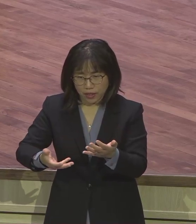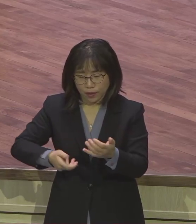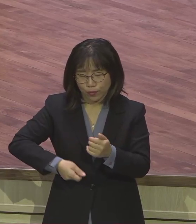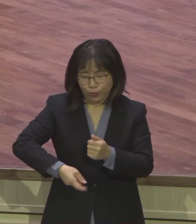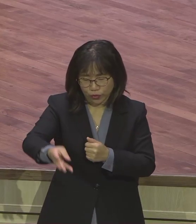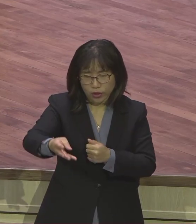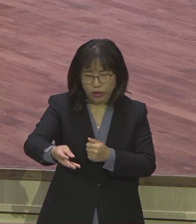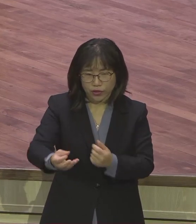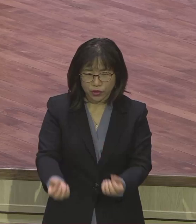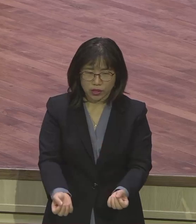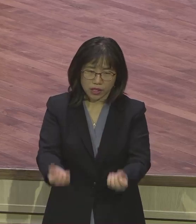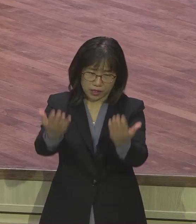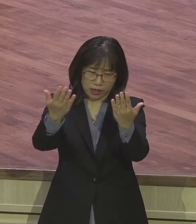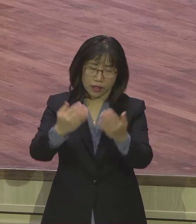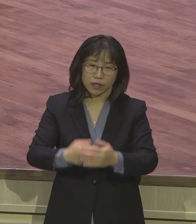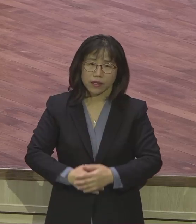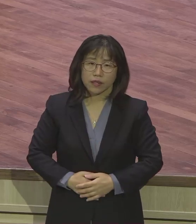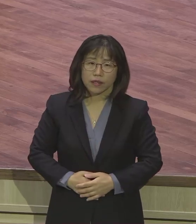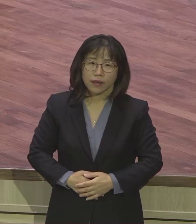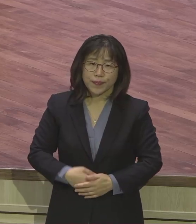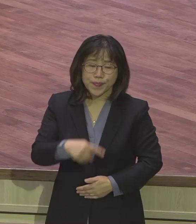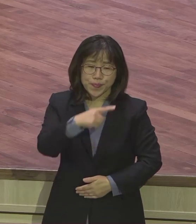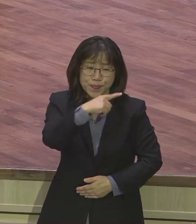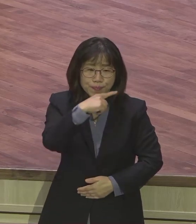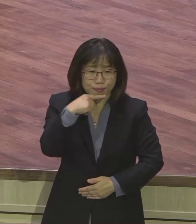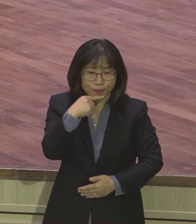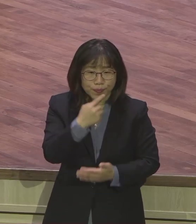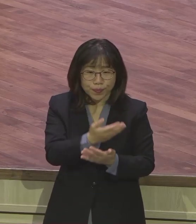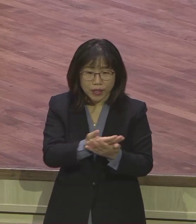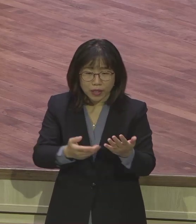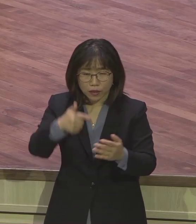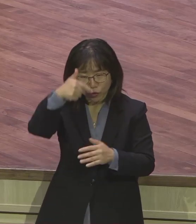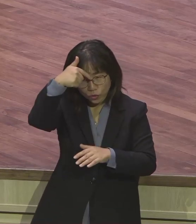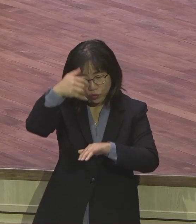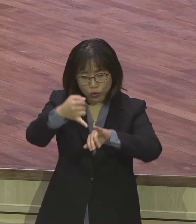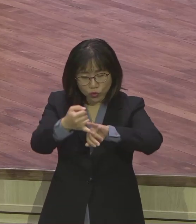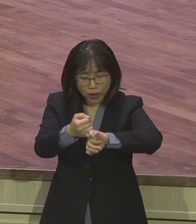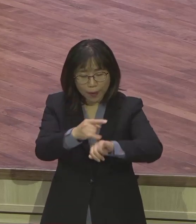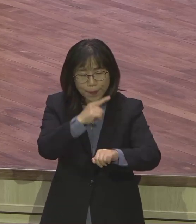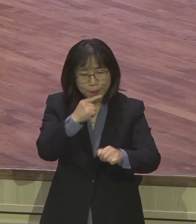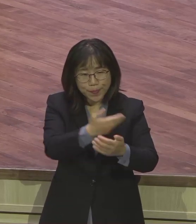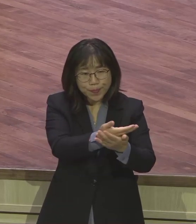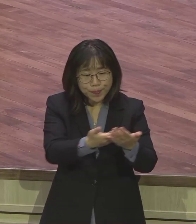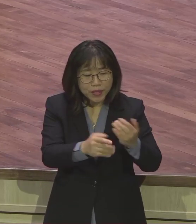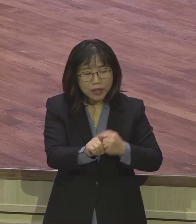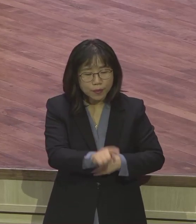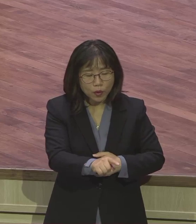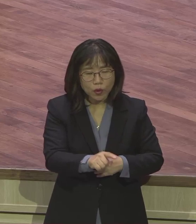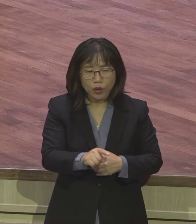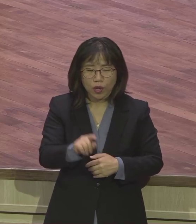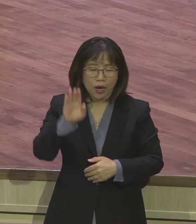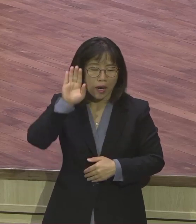이 피가 뭐예요? 피. 피가. 구약의 피가 뭐예요? 짐승의 피가 오실 예수고시도의 피예요.